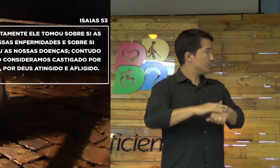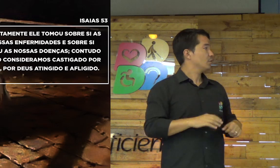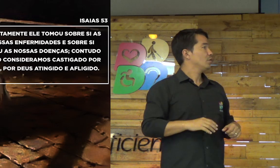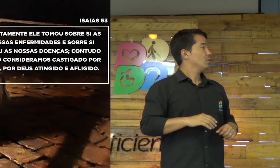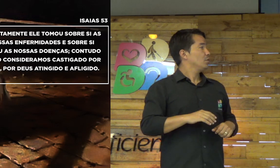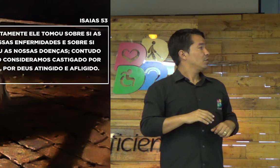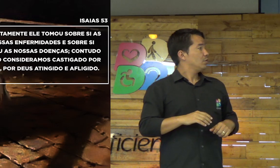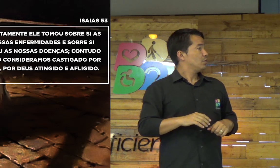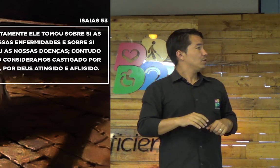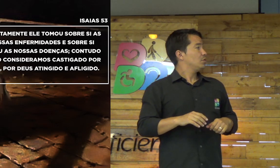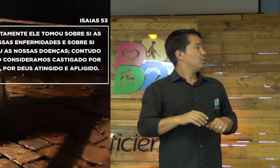as nossas doenças.